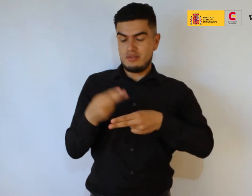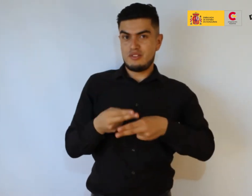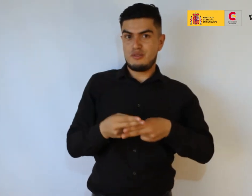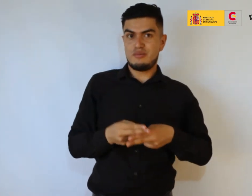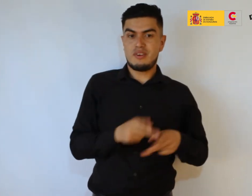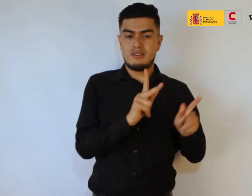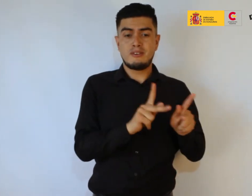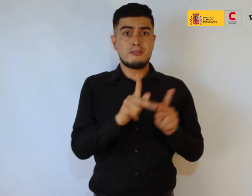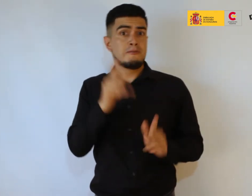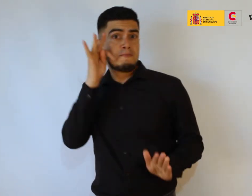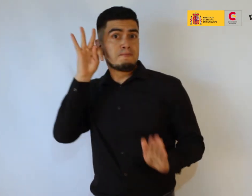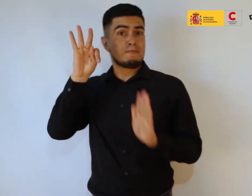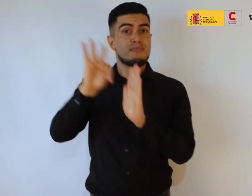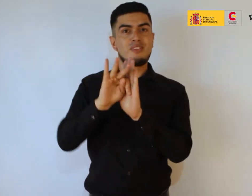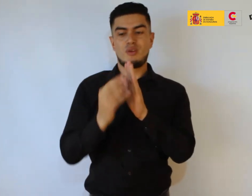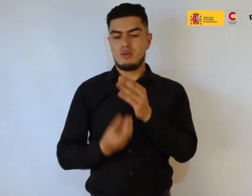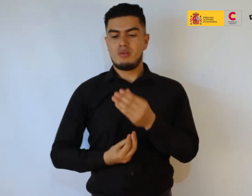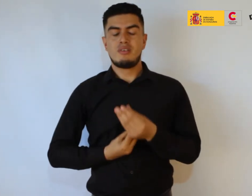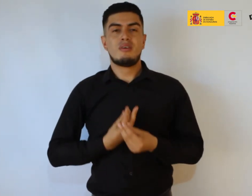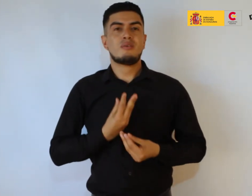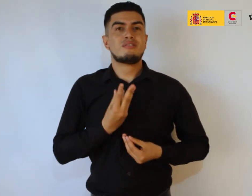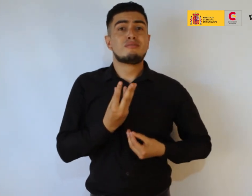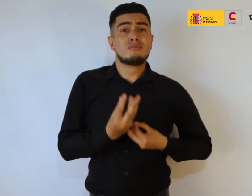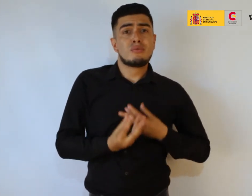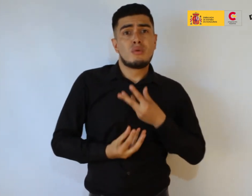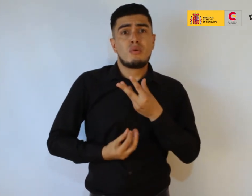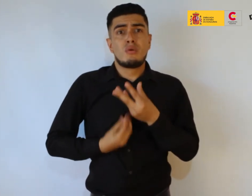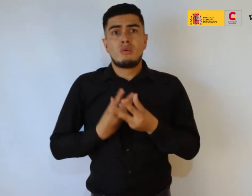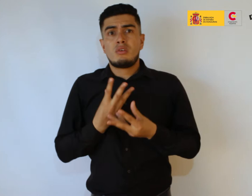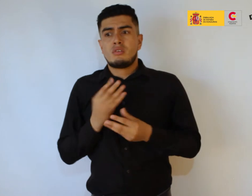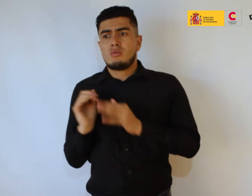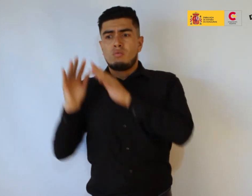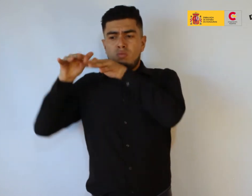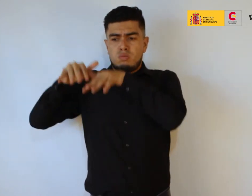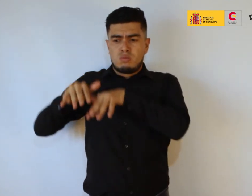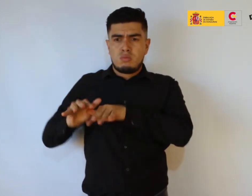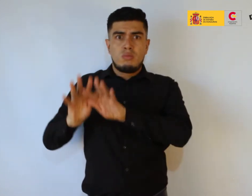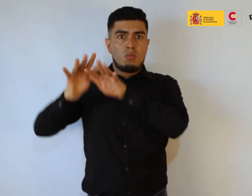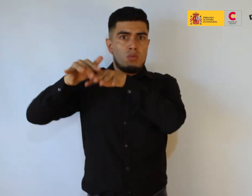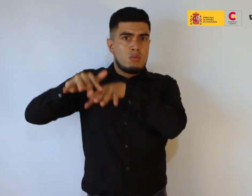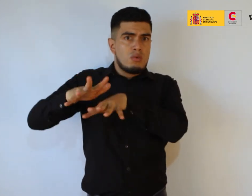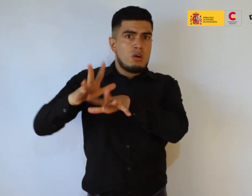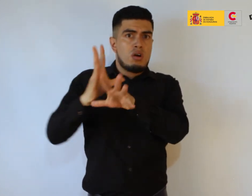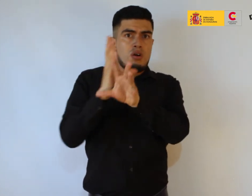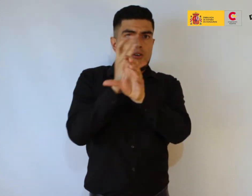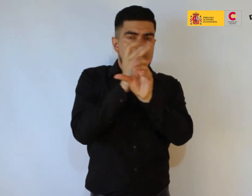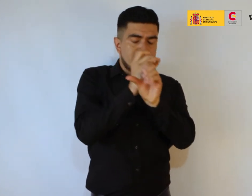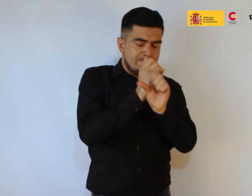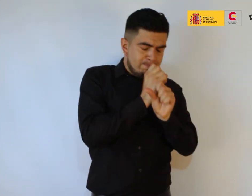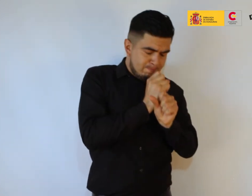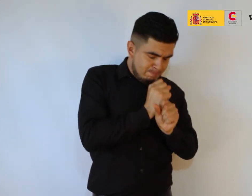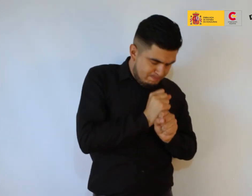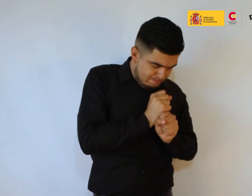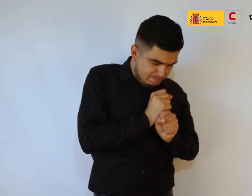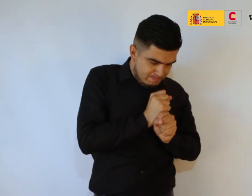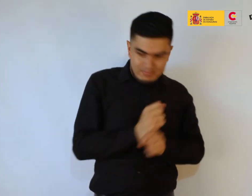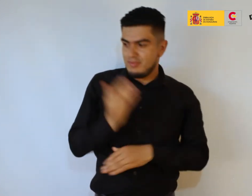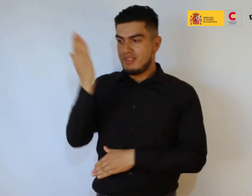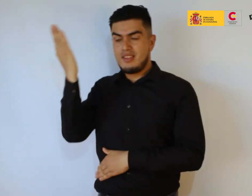blanca de la torre para el Centro de Cultura de España en Tegucigalpa. Lo que hemos hecho ha sido trabajar sobre la problemática que acontece